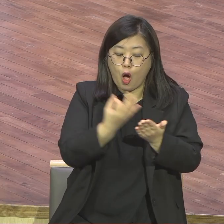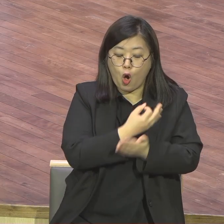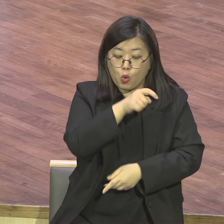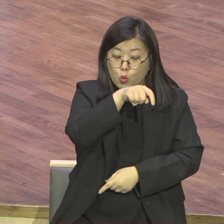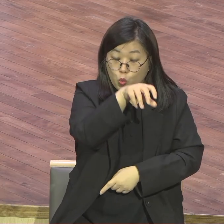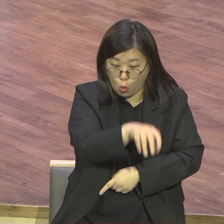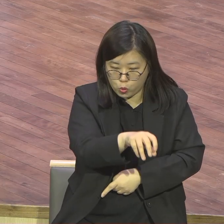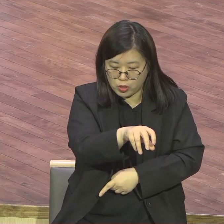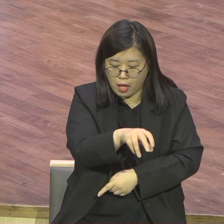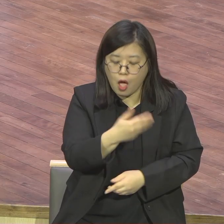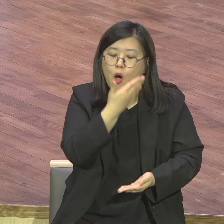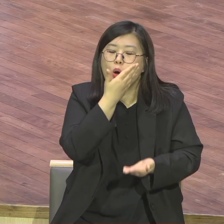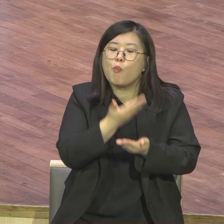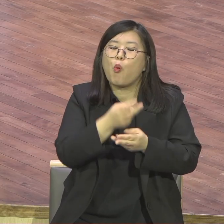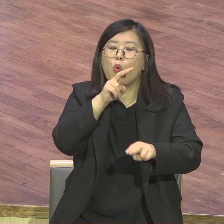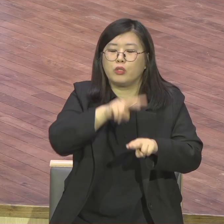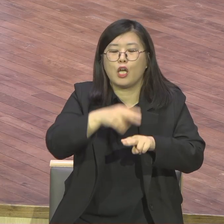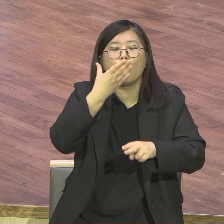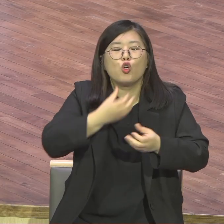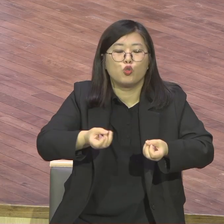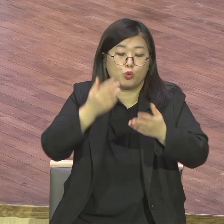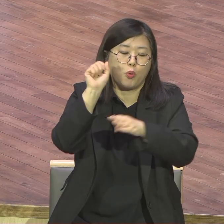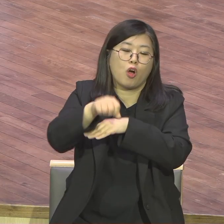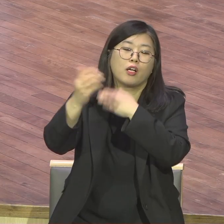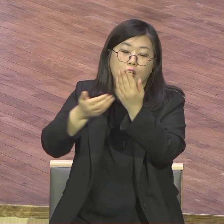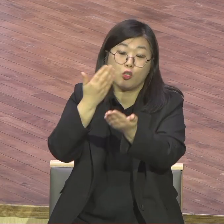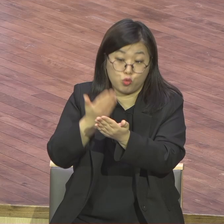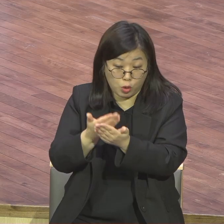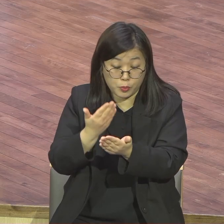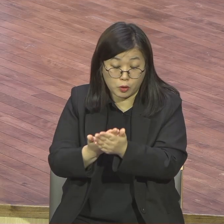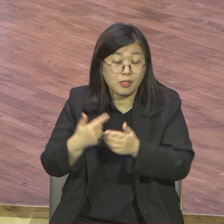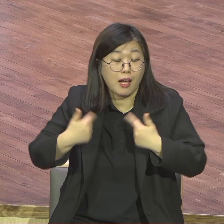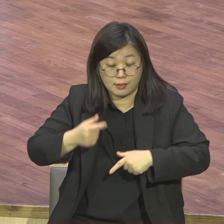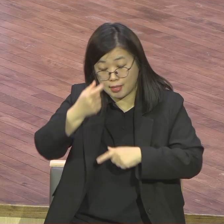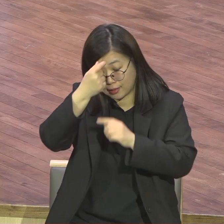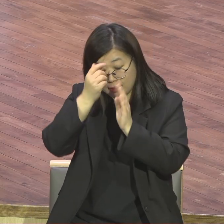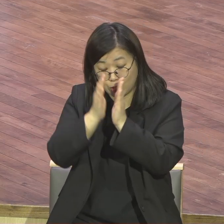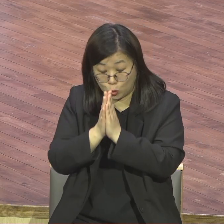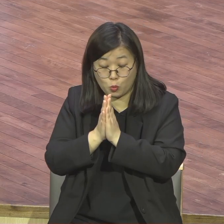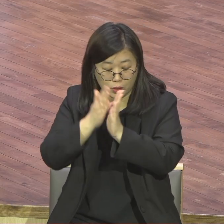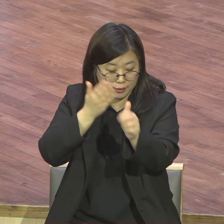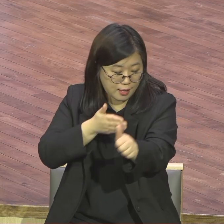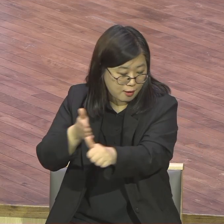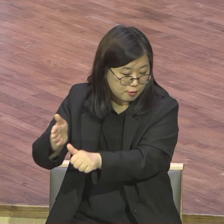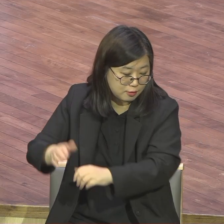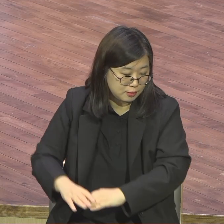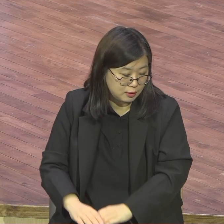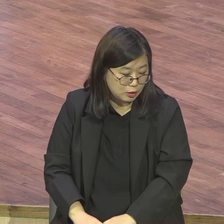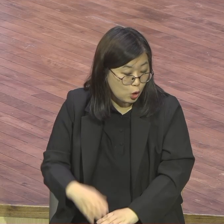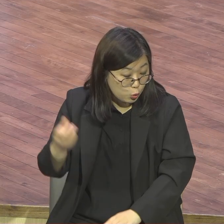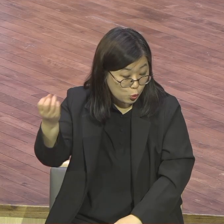라스트천 헌신인데 여기서 우리는 70인 제자 운동입니다 70인 제자 운동